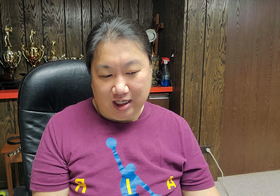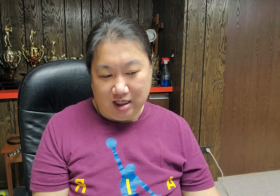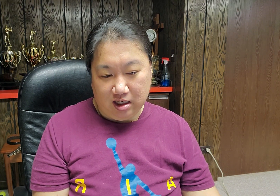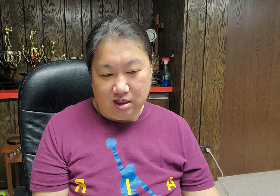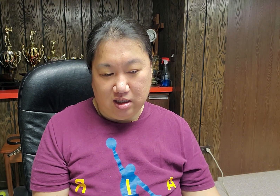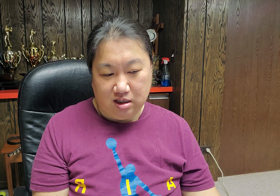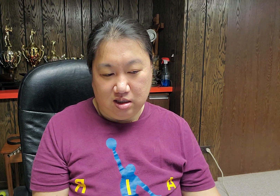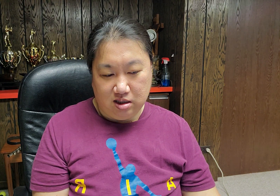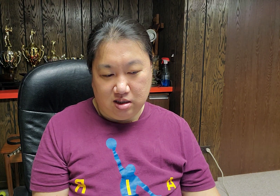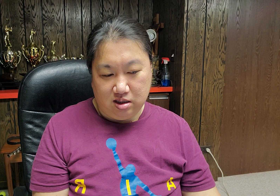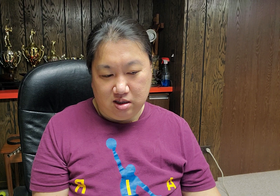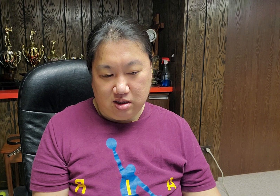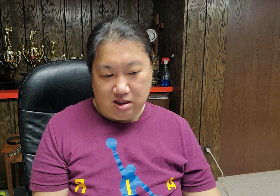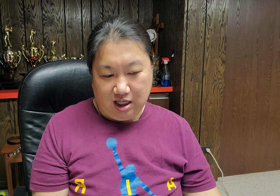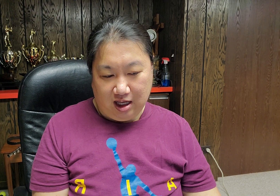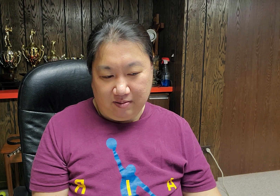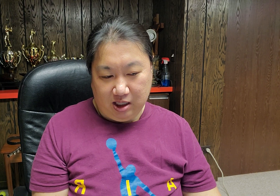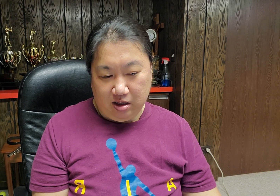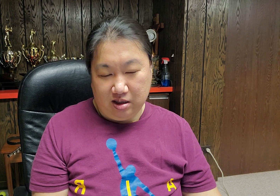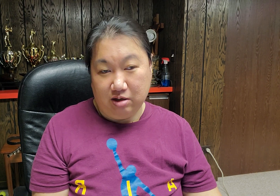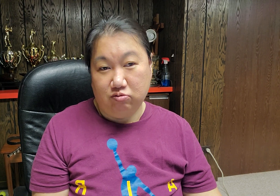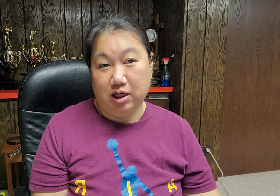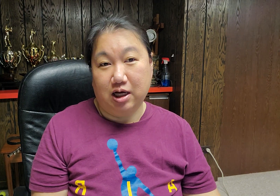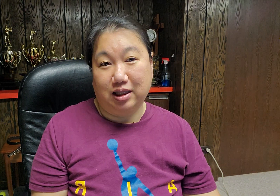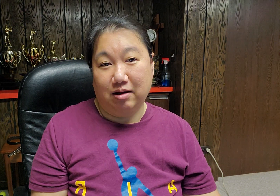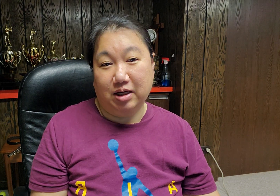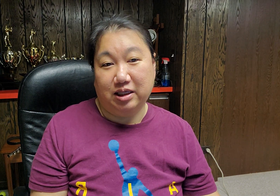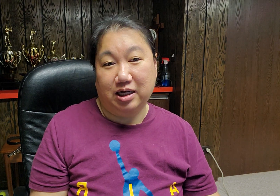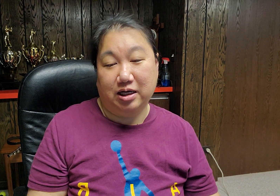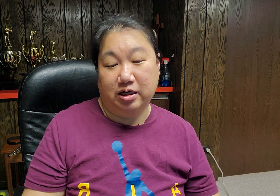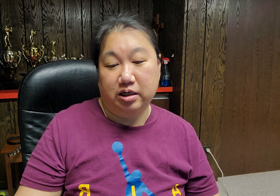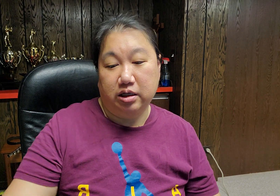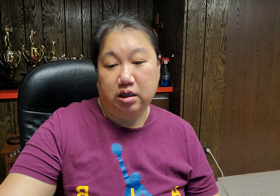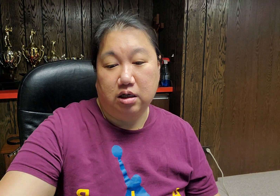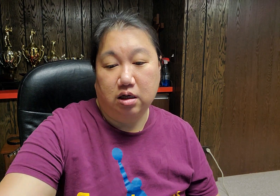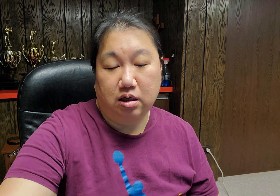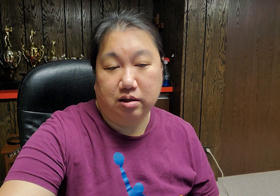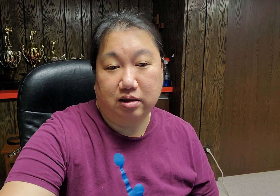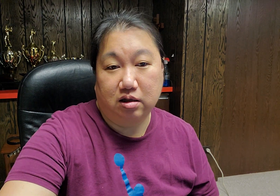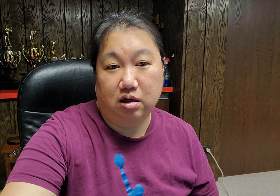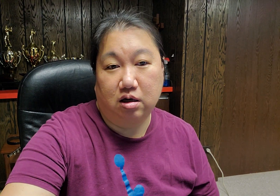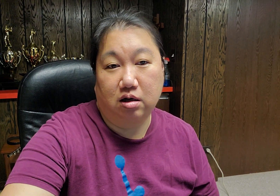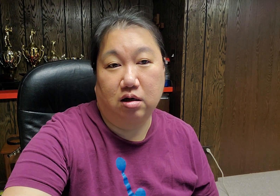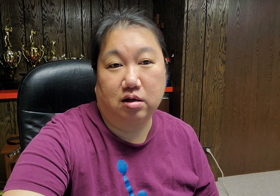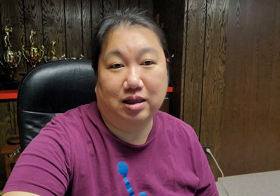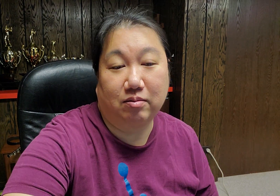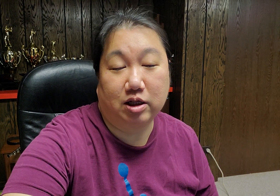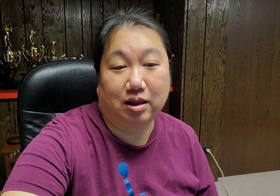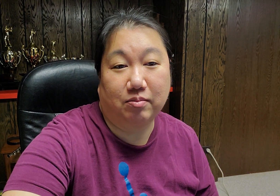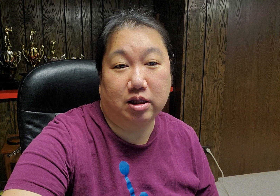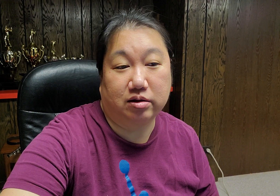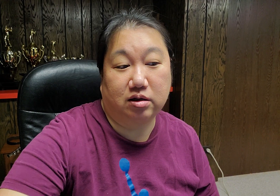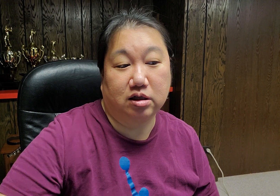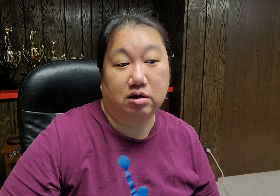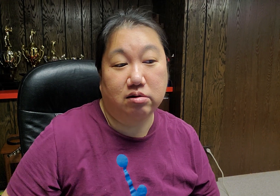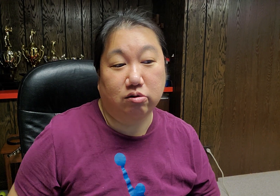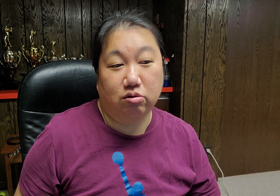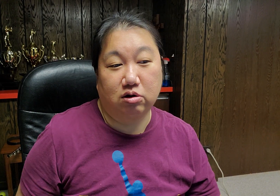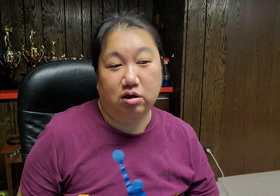아멘 우리가 날마다 삶에 살면서 그리스도를